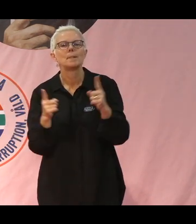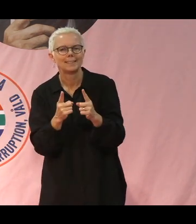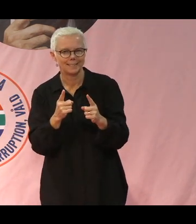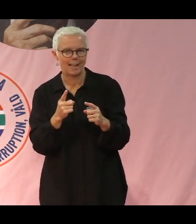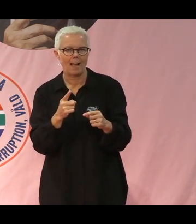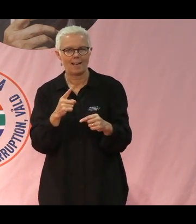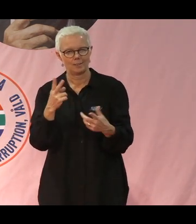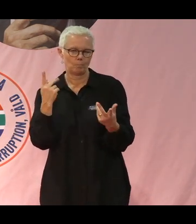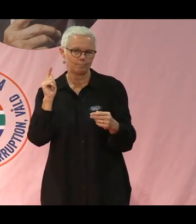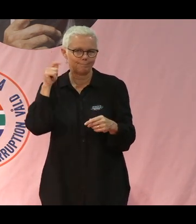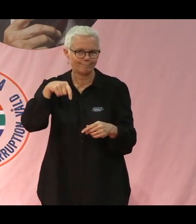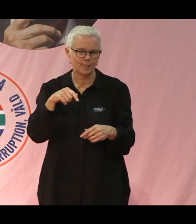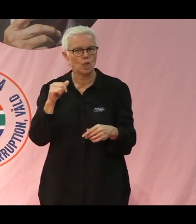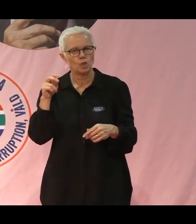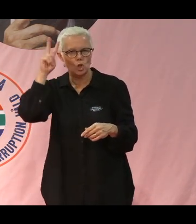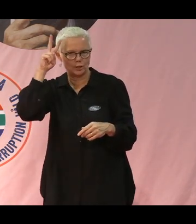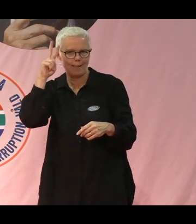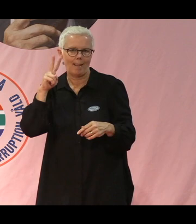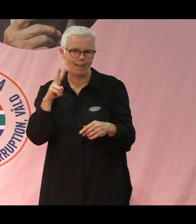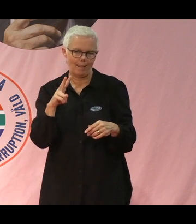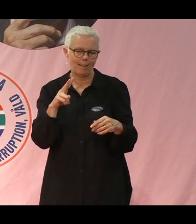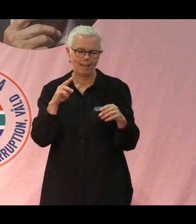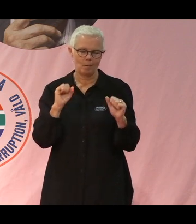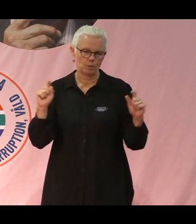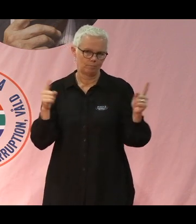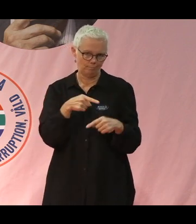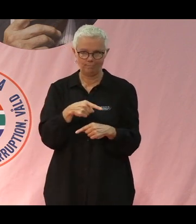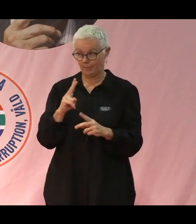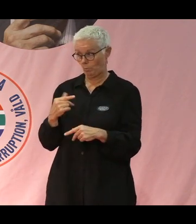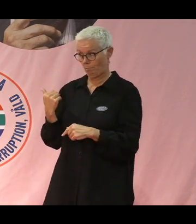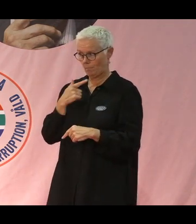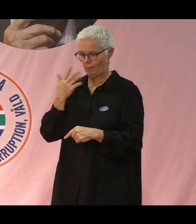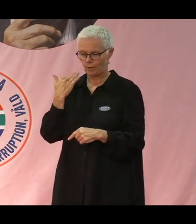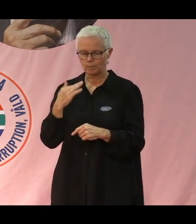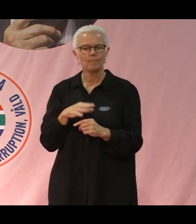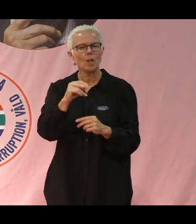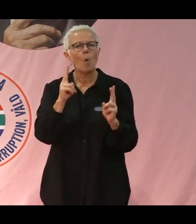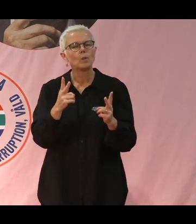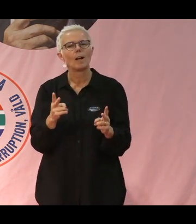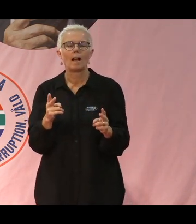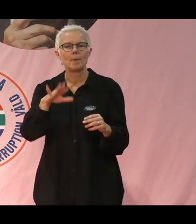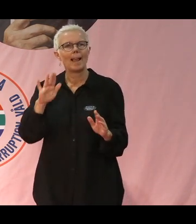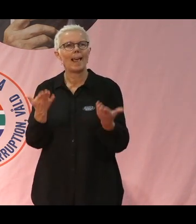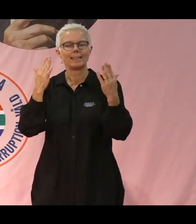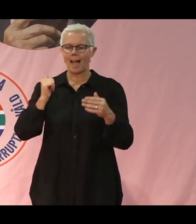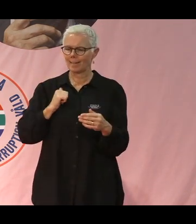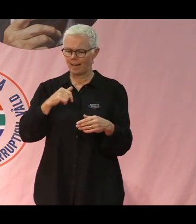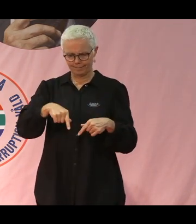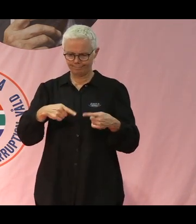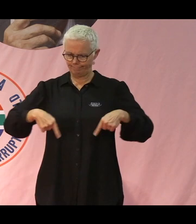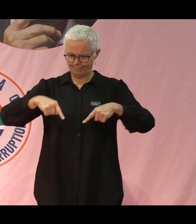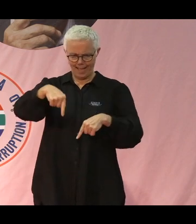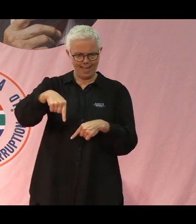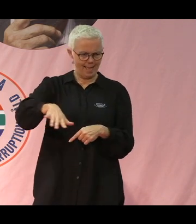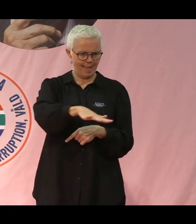berättat redan här. Och sen så kan man använda lättare också då lokala arter och växter som är kanske